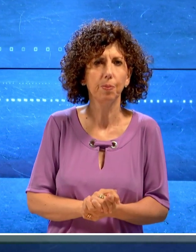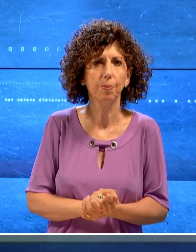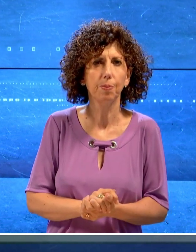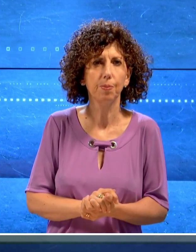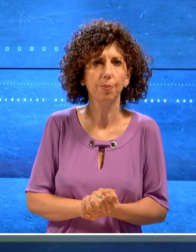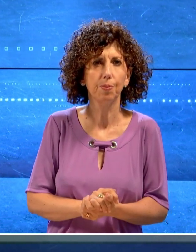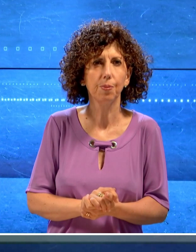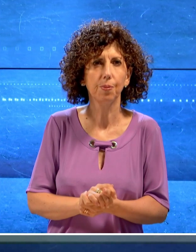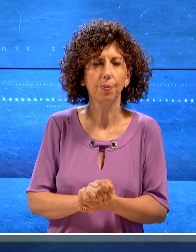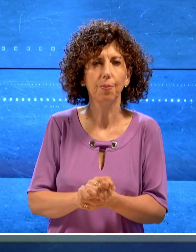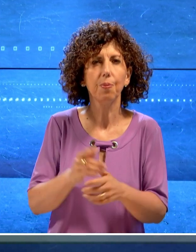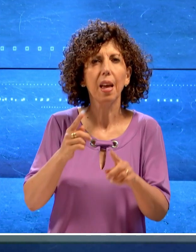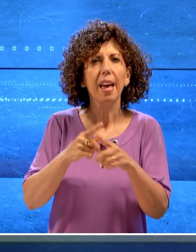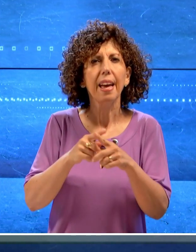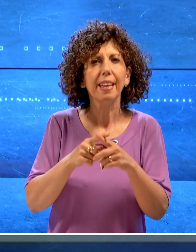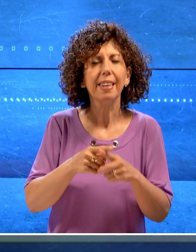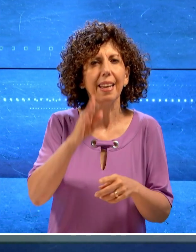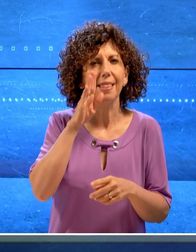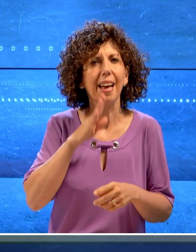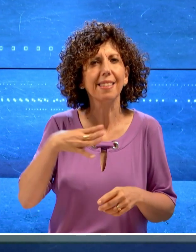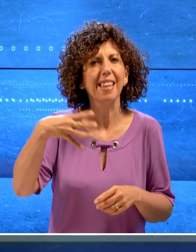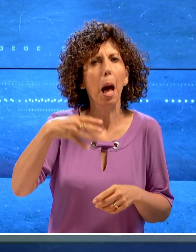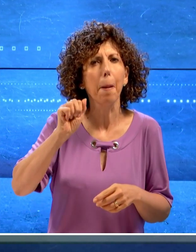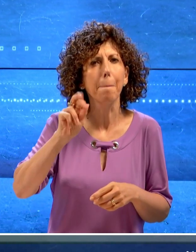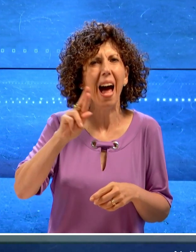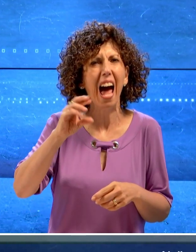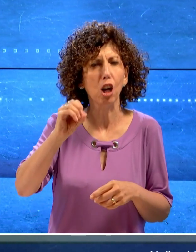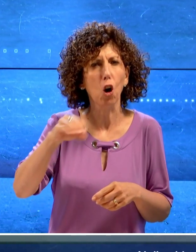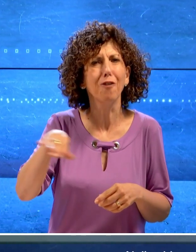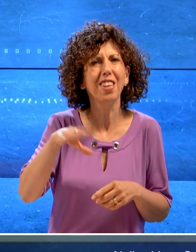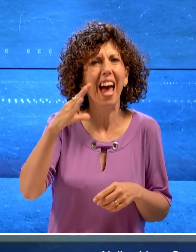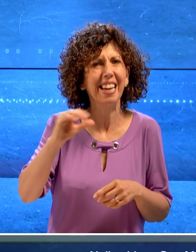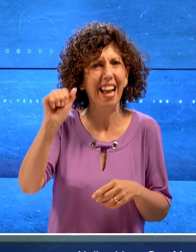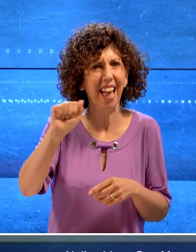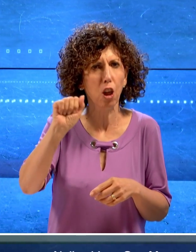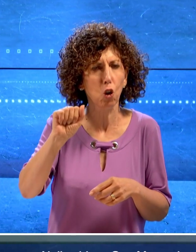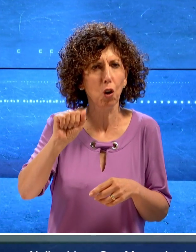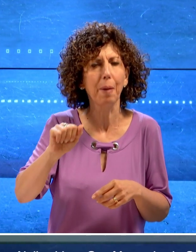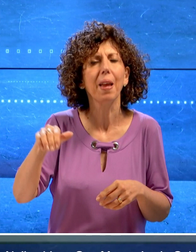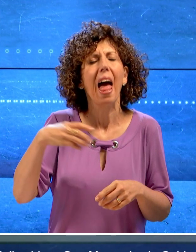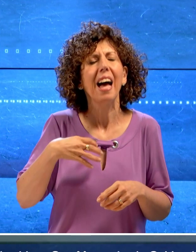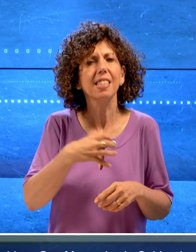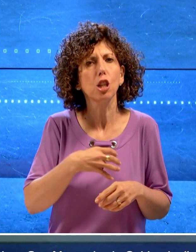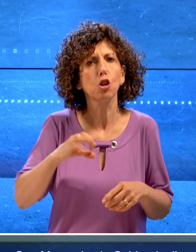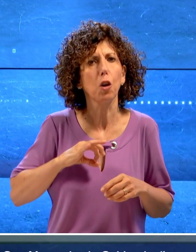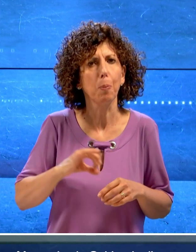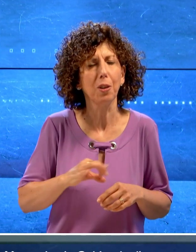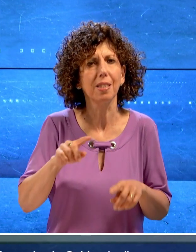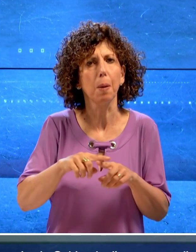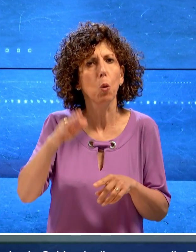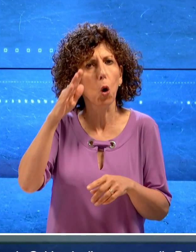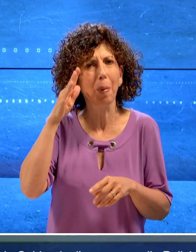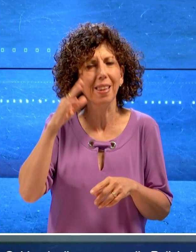Nella chiesa San Marco in via Caldarola l'assessora, la polizia locale Carla Palone e il comandante della